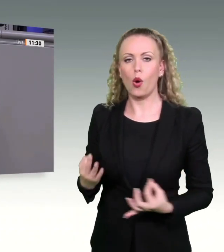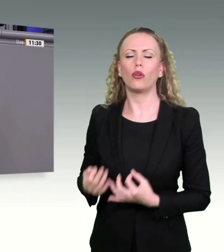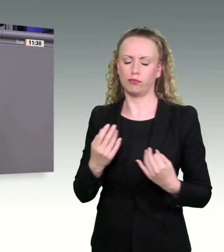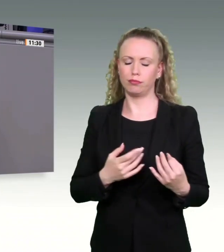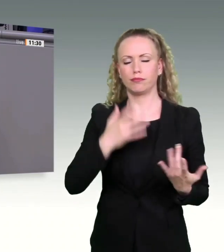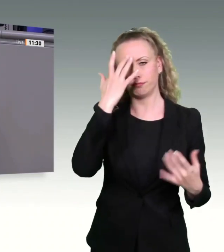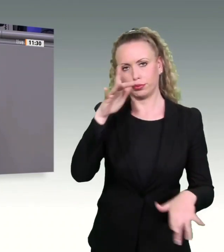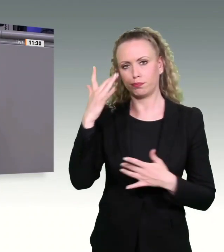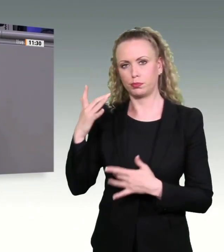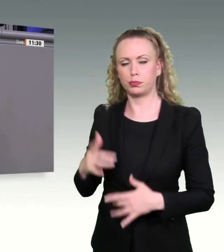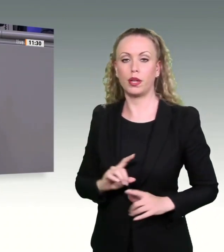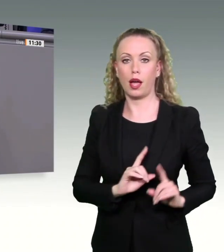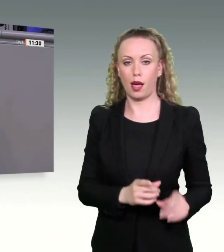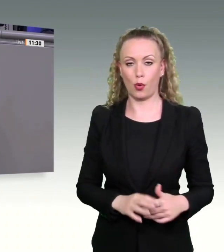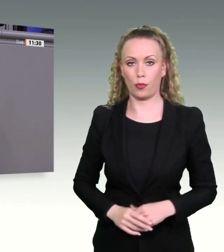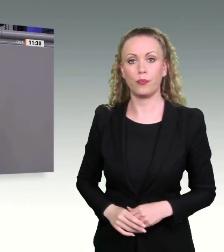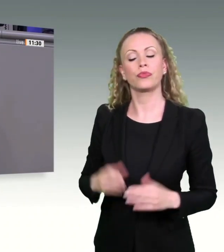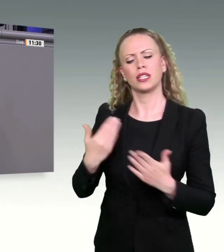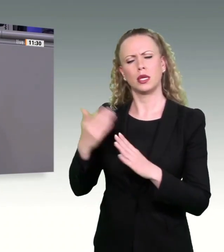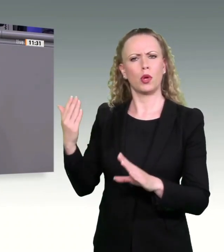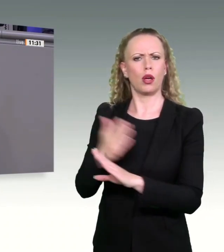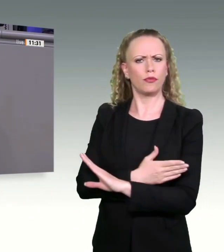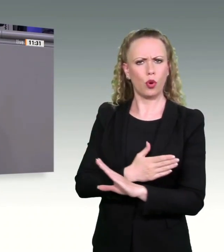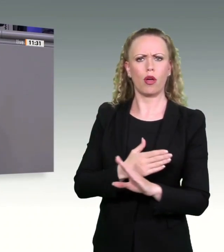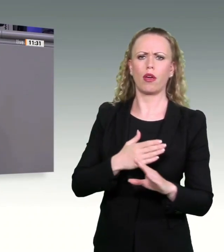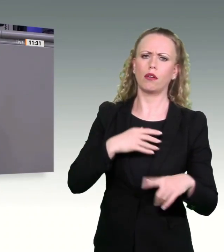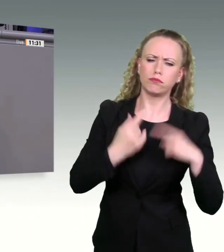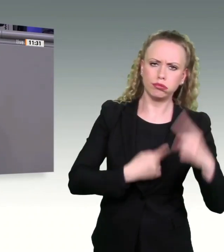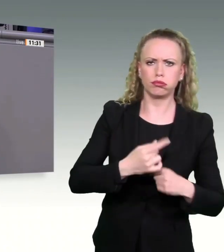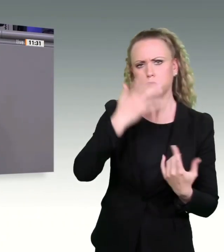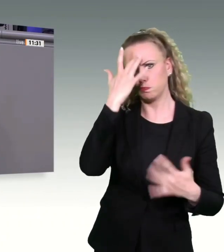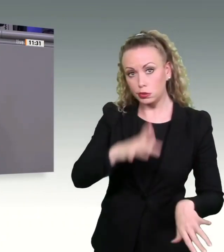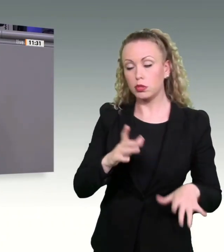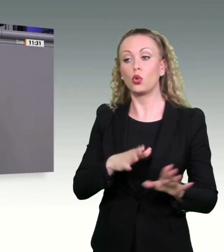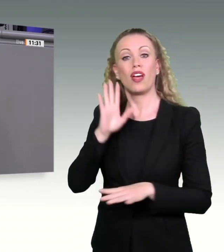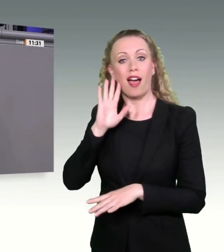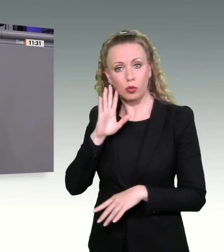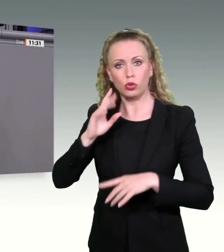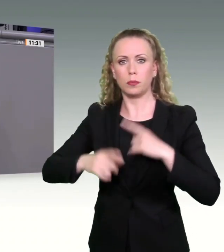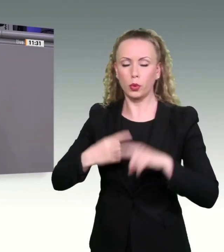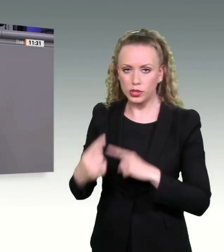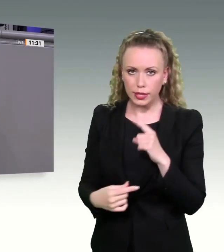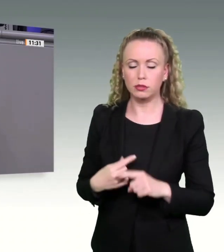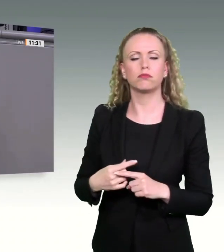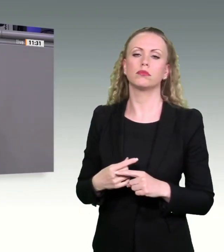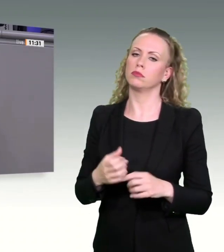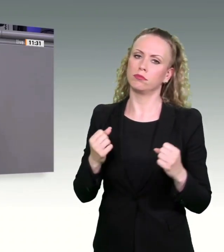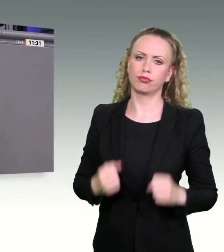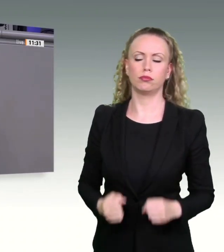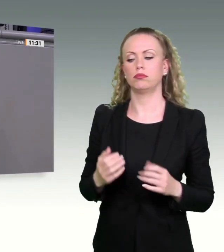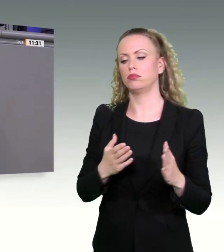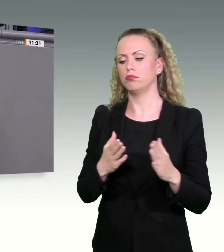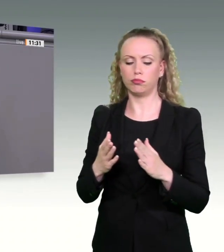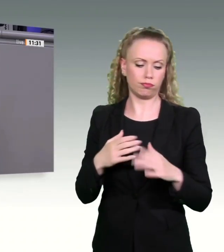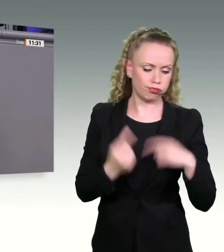Vorhabenträgerinnen, Anhörungs- und Genehmigungsbehörden werden grundsätzlich etabliert, um gerichtliche Auseinandersetzungen zu